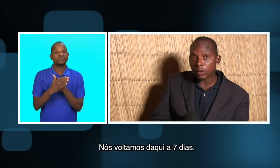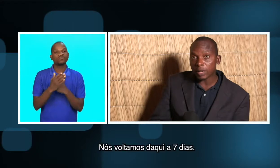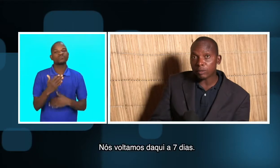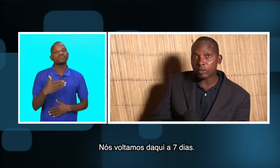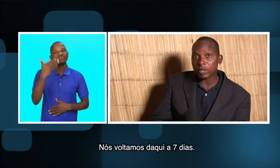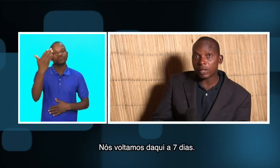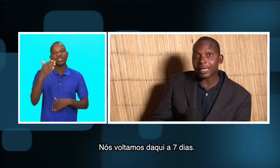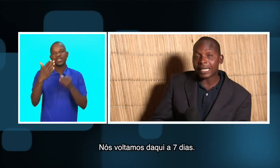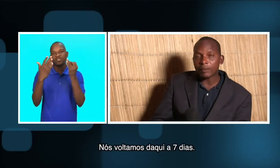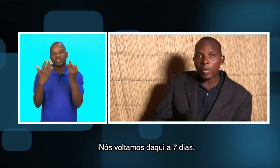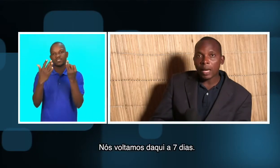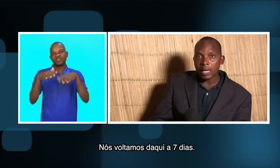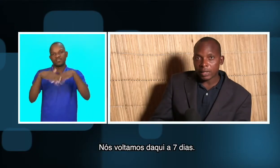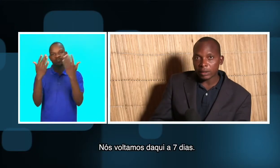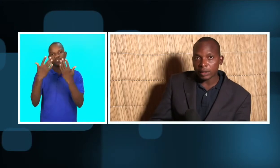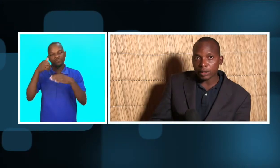voltamos, daqui, há sete dias.